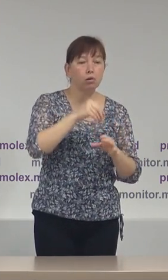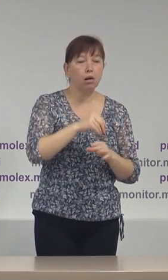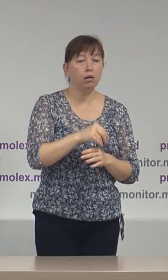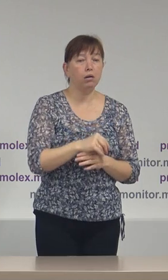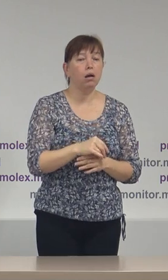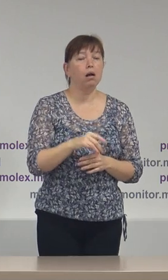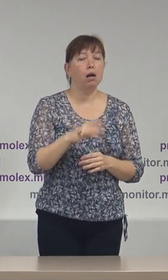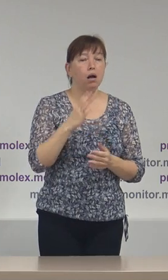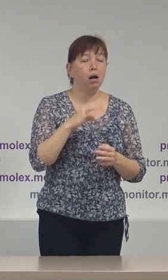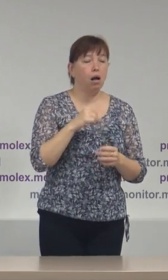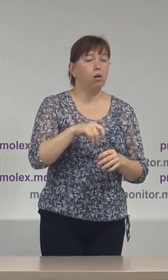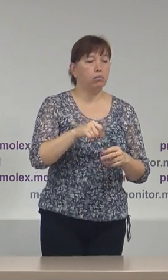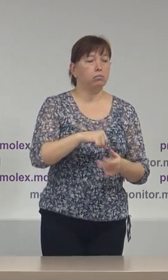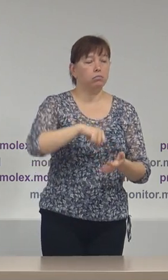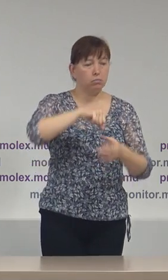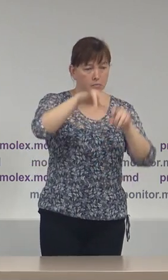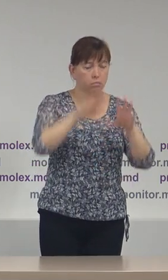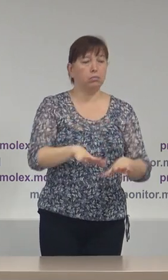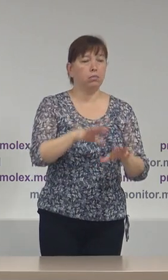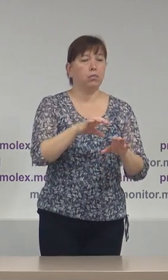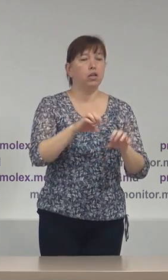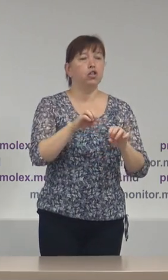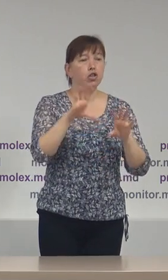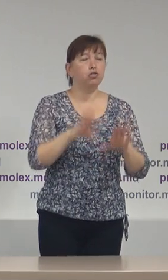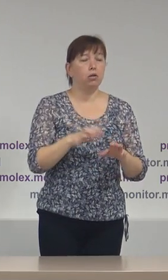dimis decizii obligătorii prin care